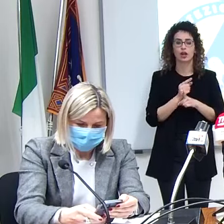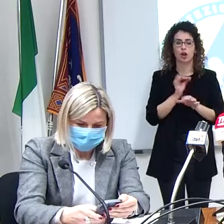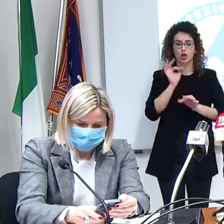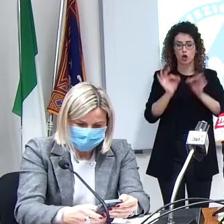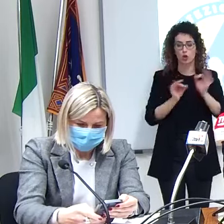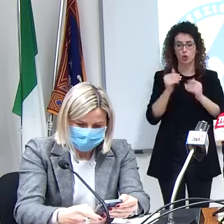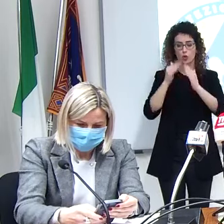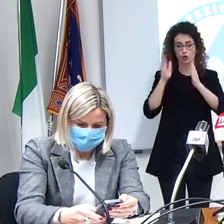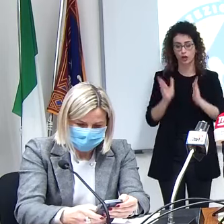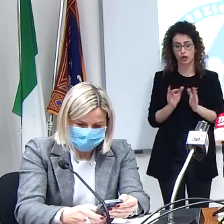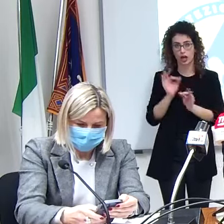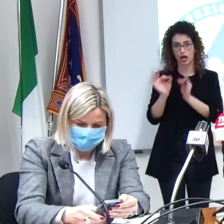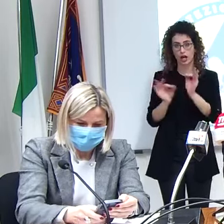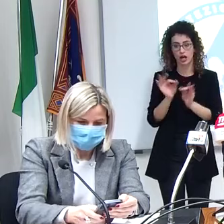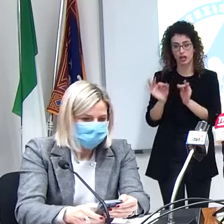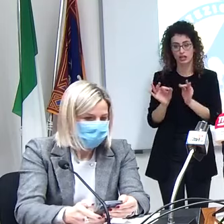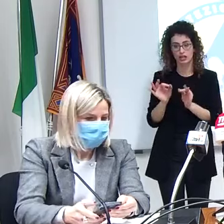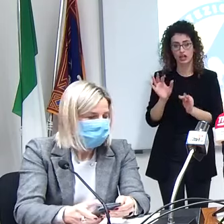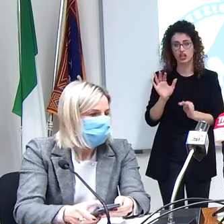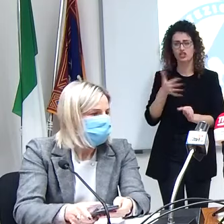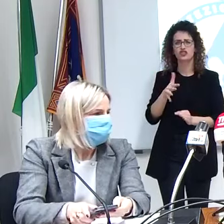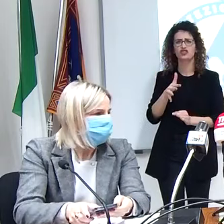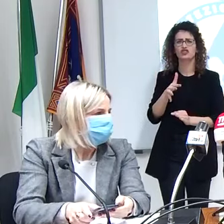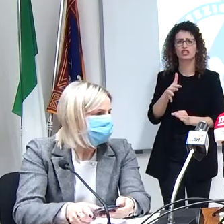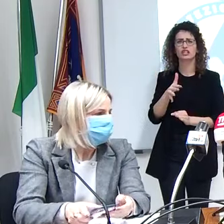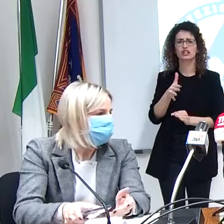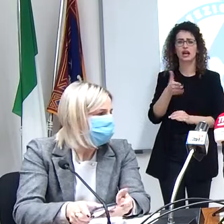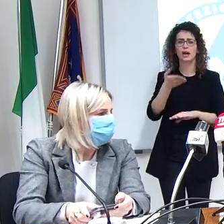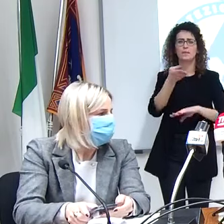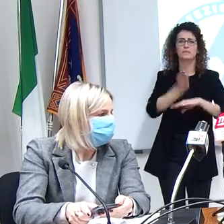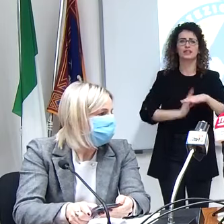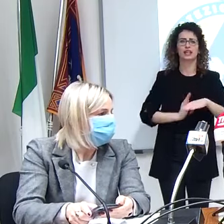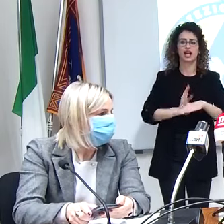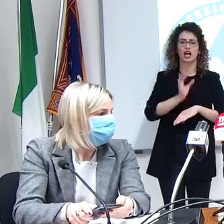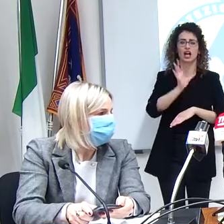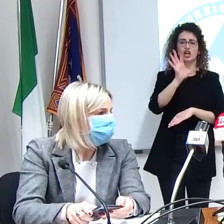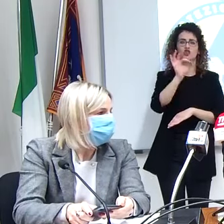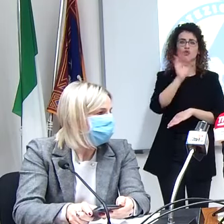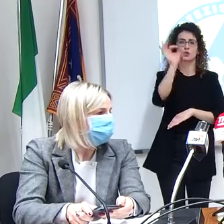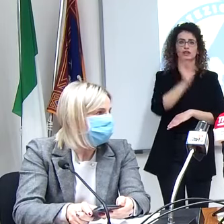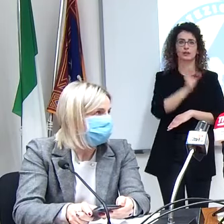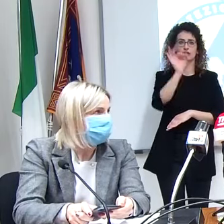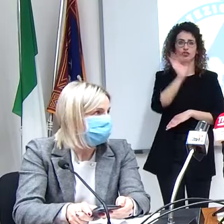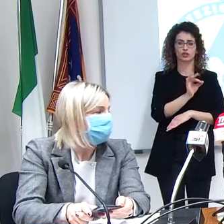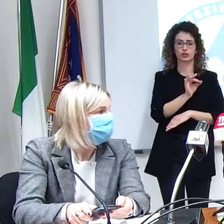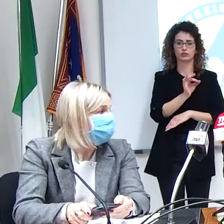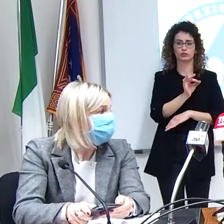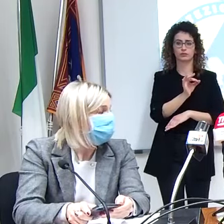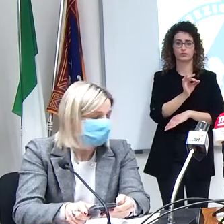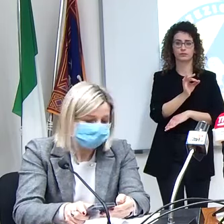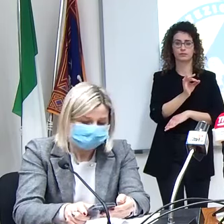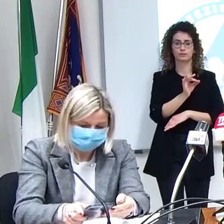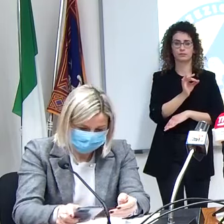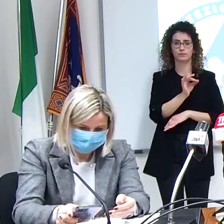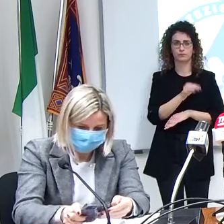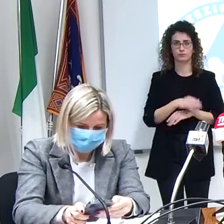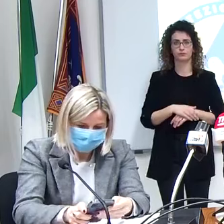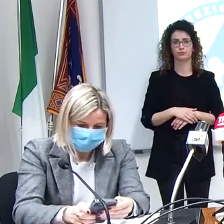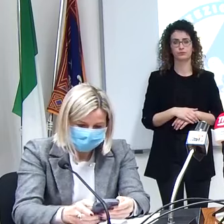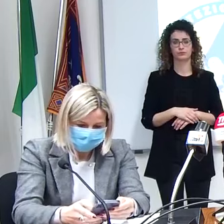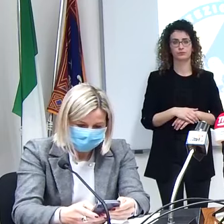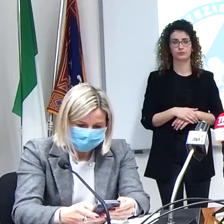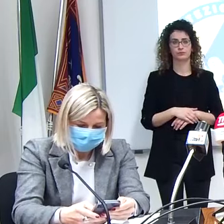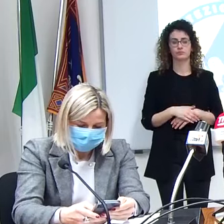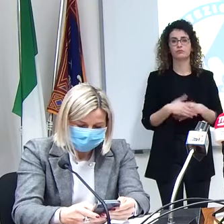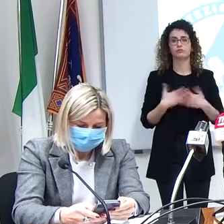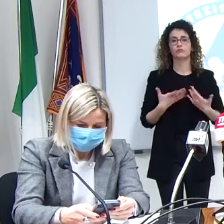a domicilio sono circa diceva l'assessore la metà il 50% no? Quindi noi